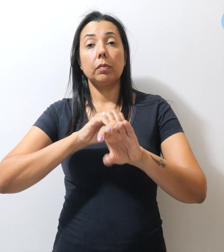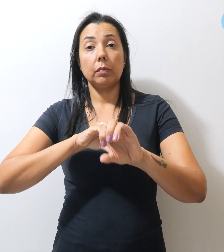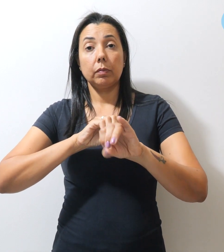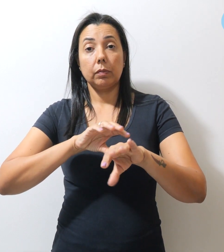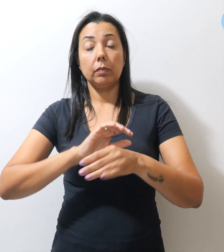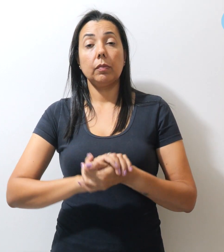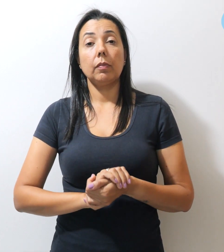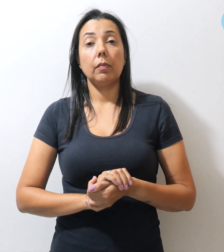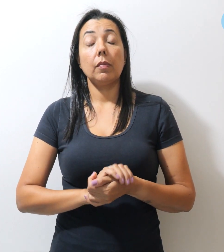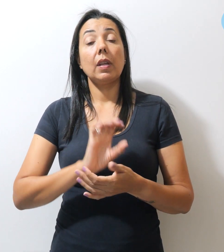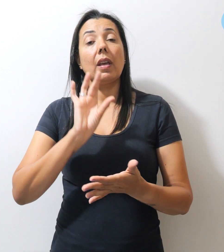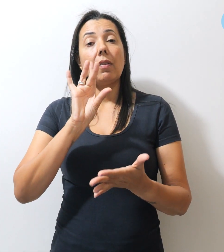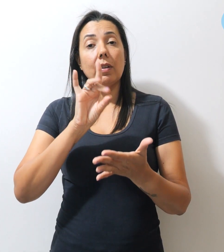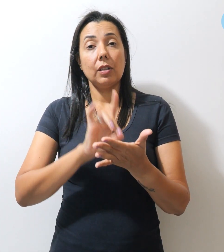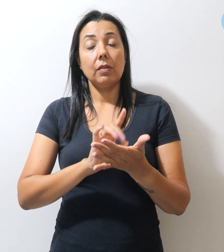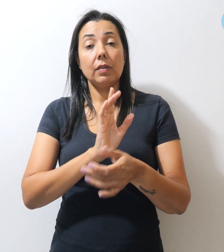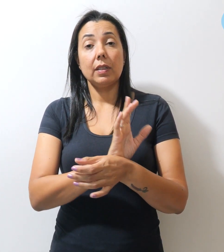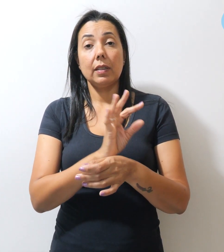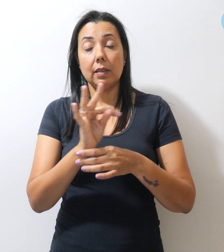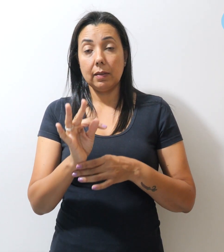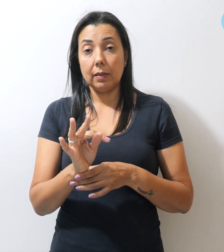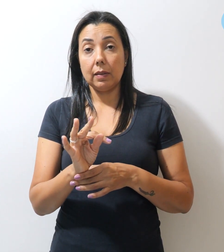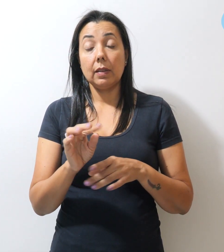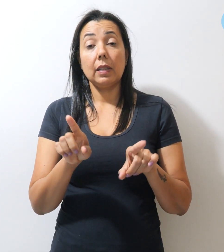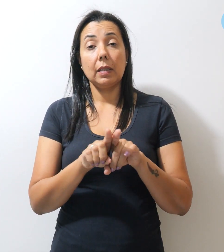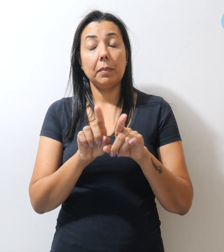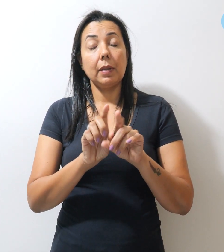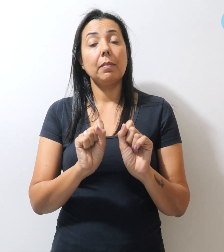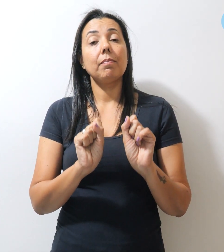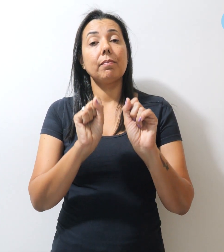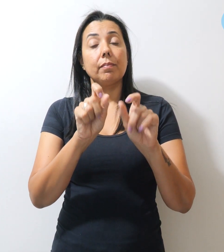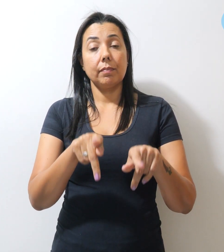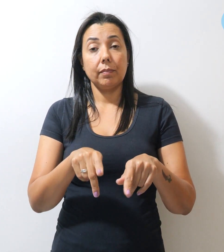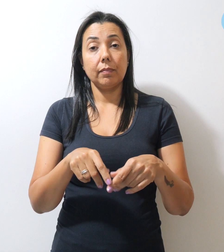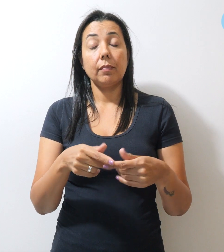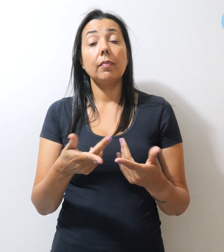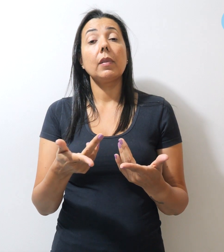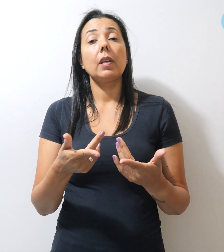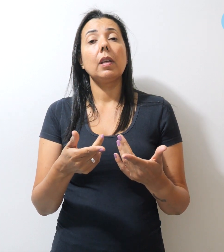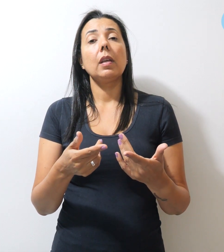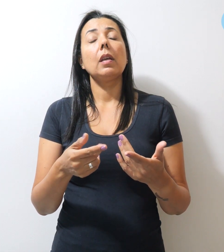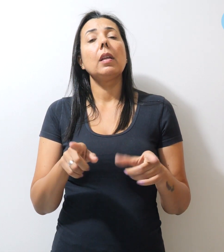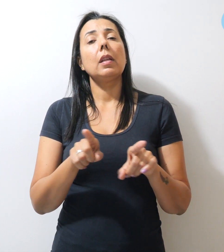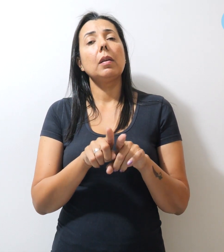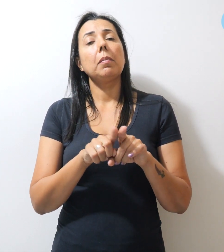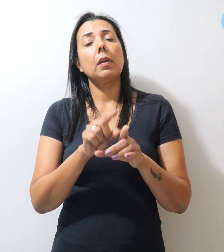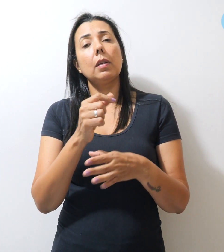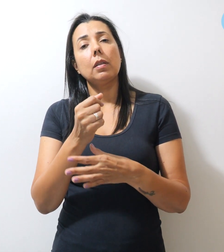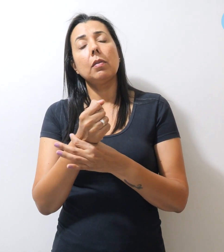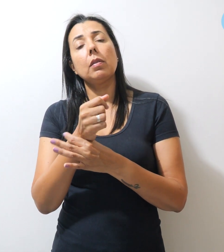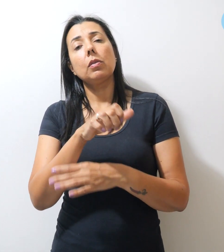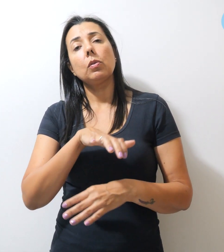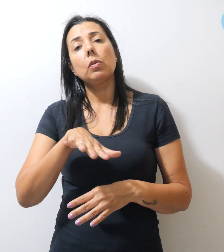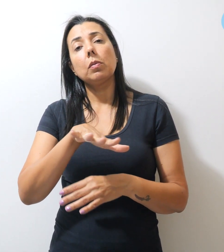efetivos, temporários e aposentados, incluindo a segurança no ambiente escolar.